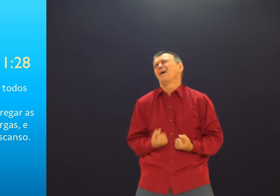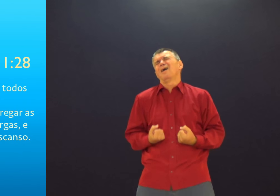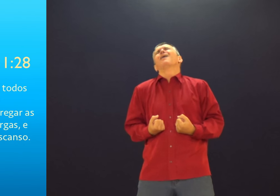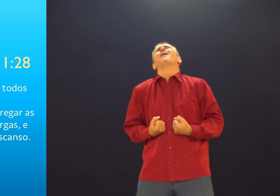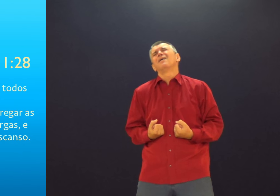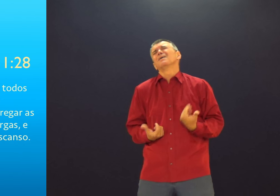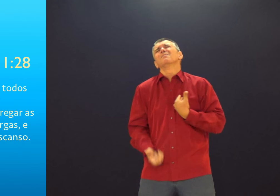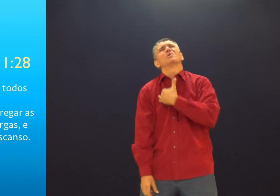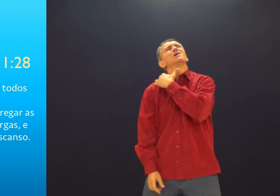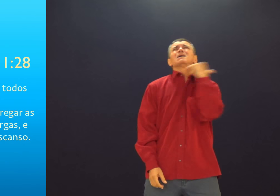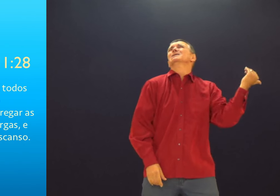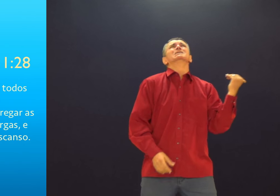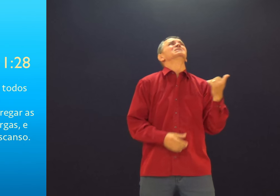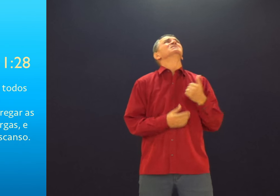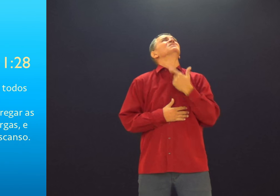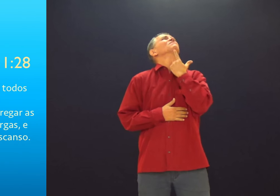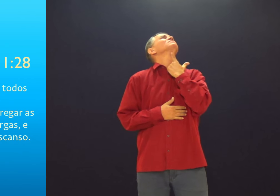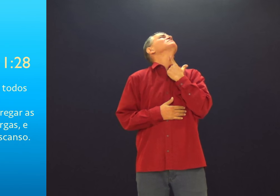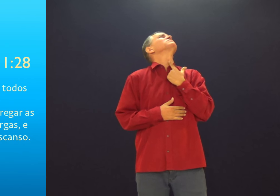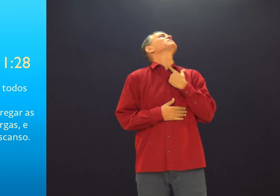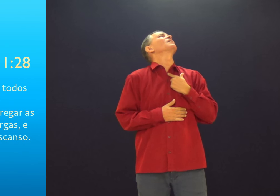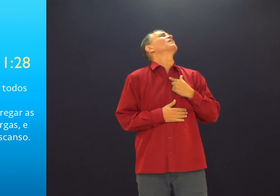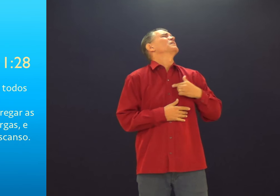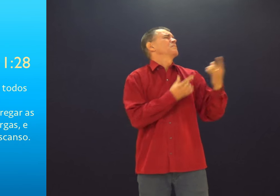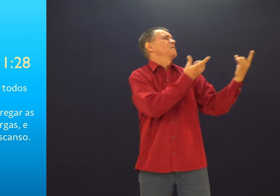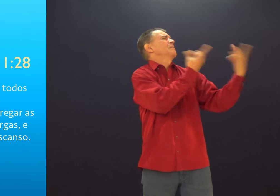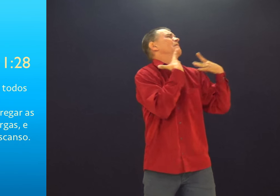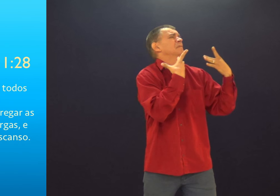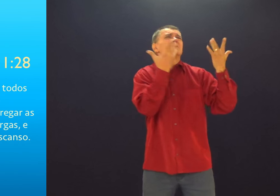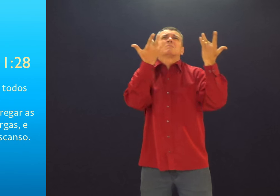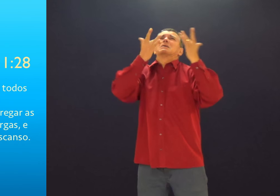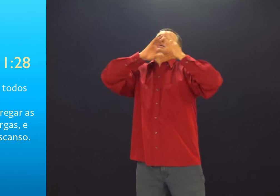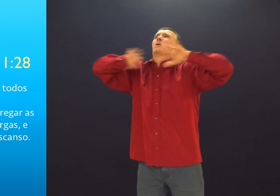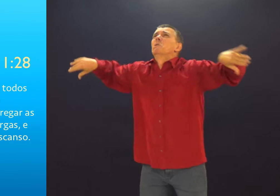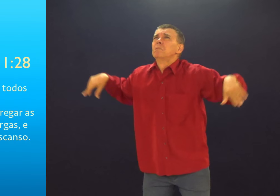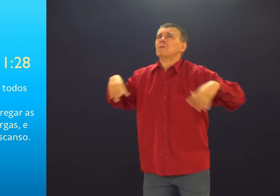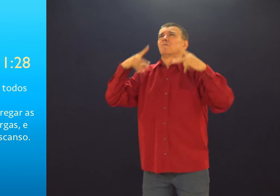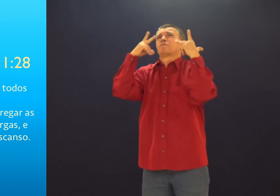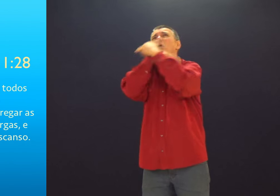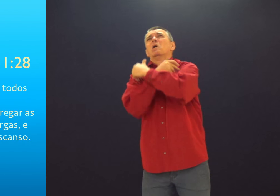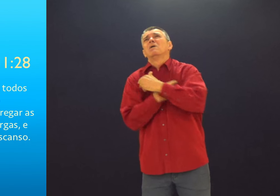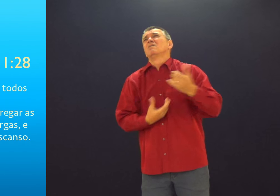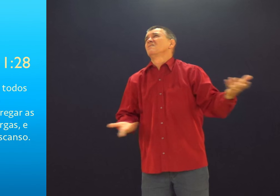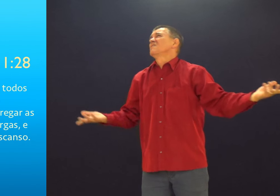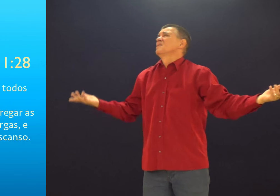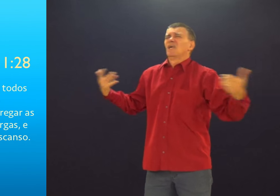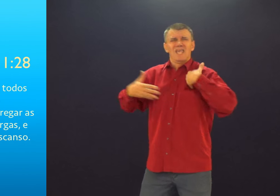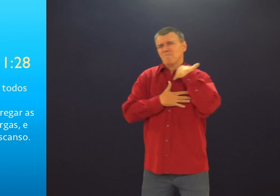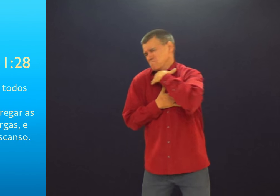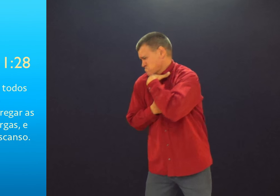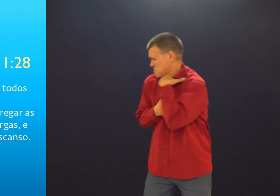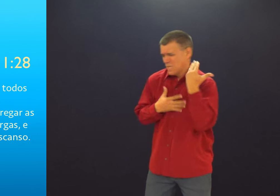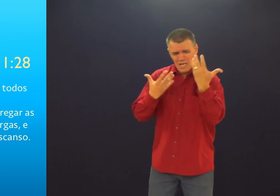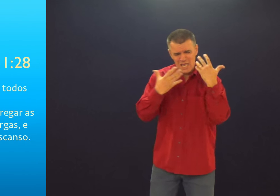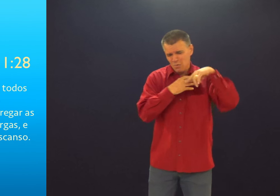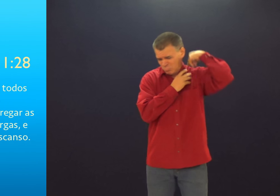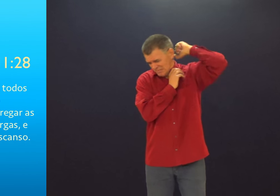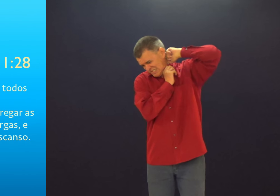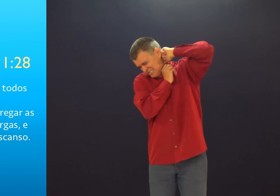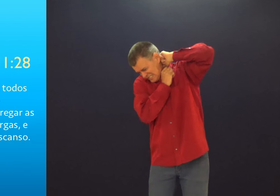muito enluchado e cansado, e tem uma parede de morrer, de fazer outra coisa, porque os relacionamentos não estão